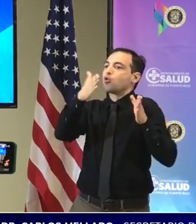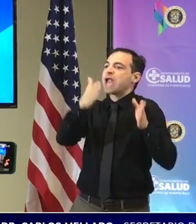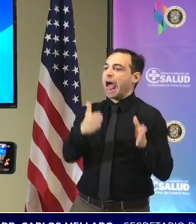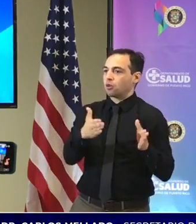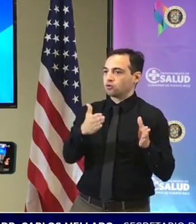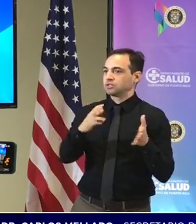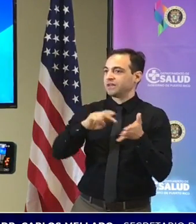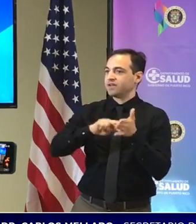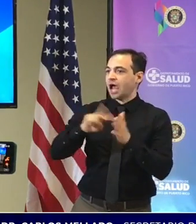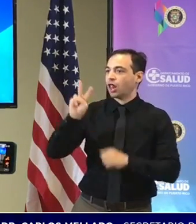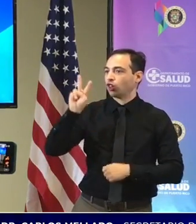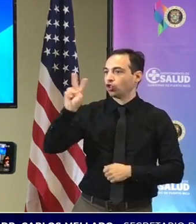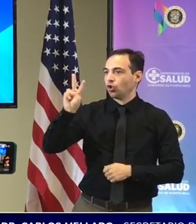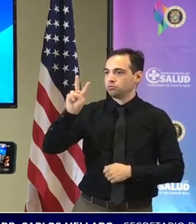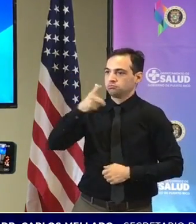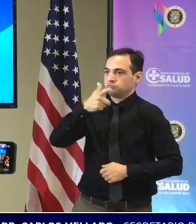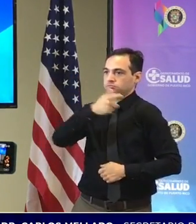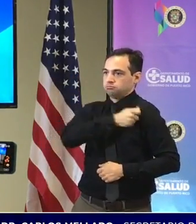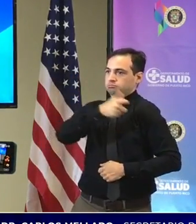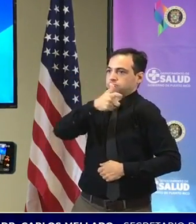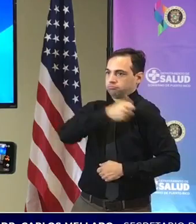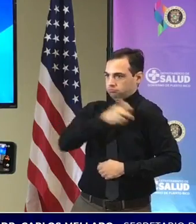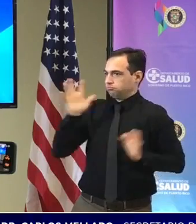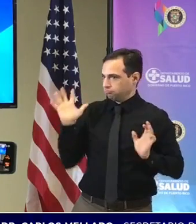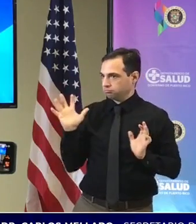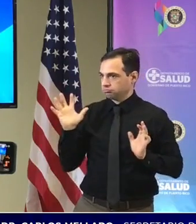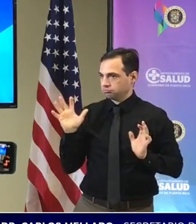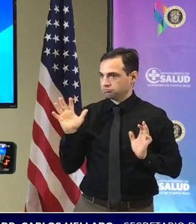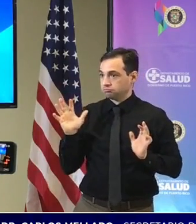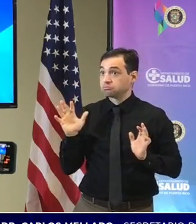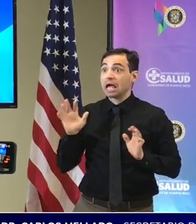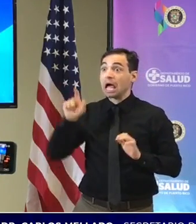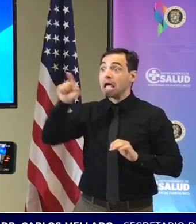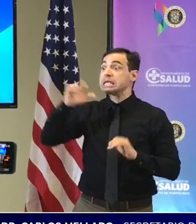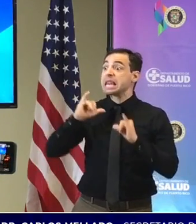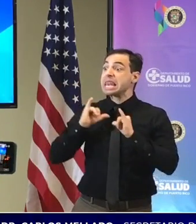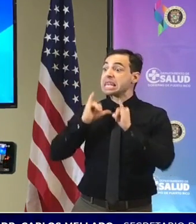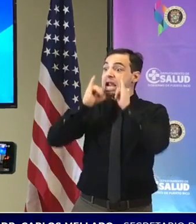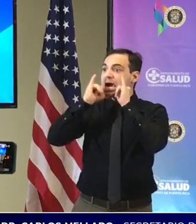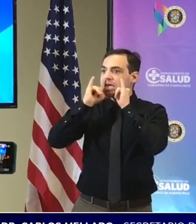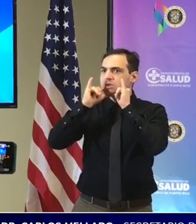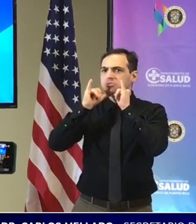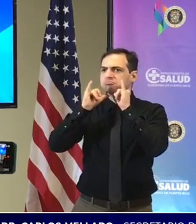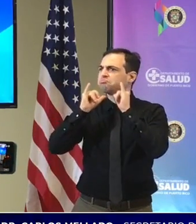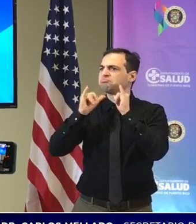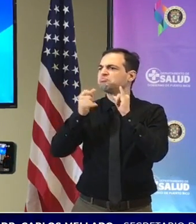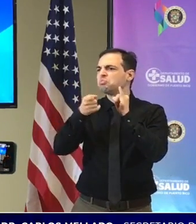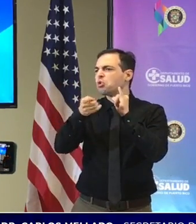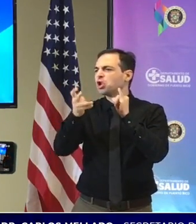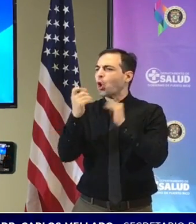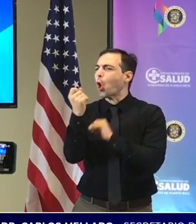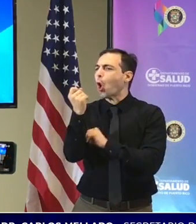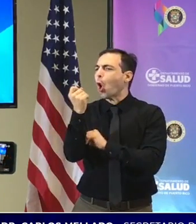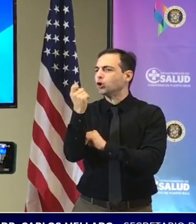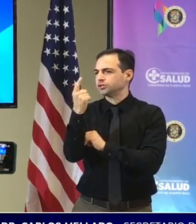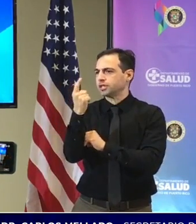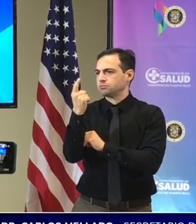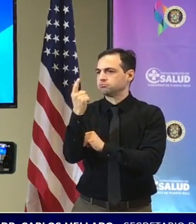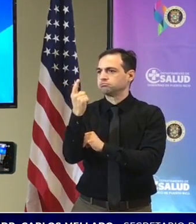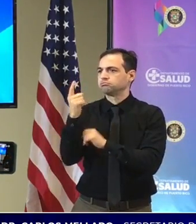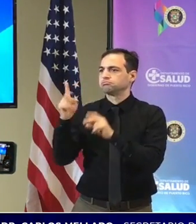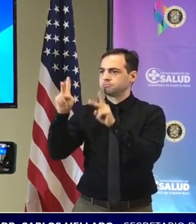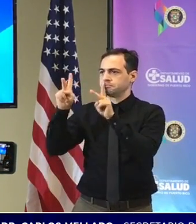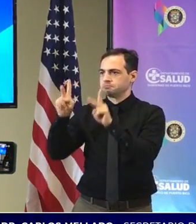el brote de la cárcel tengo que decirte que se ha contenido creo que hay 11 casos solamente activos en este momento